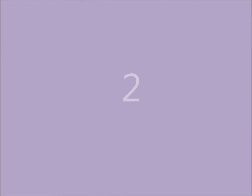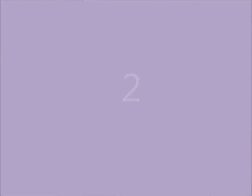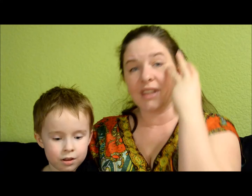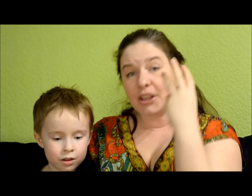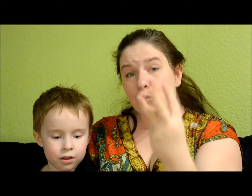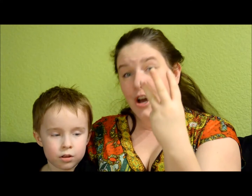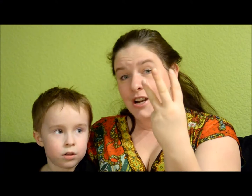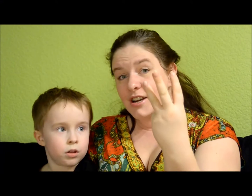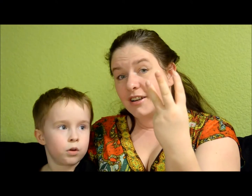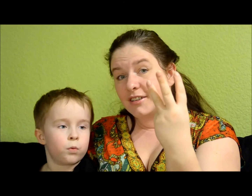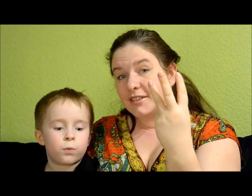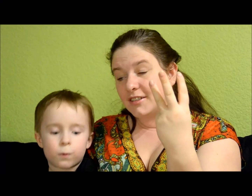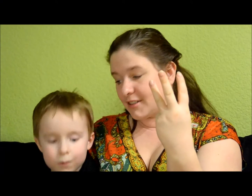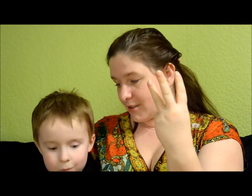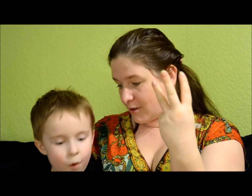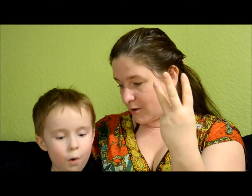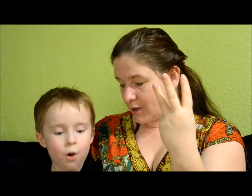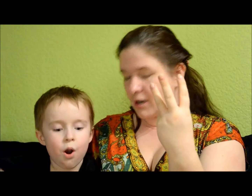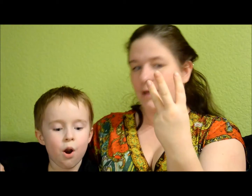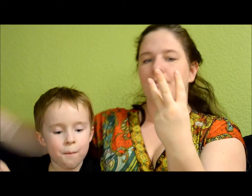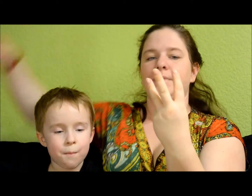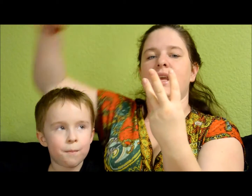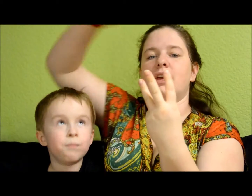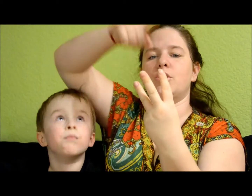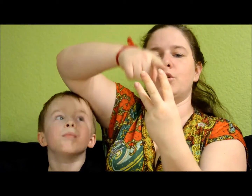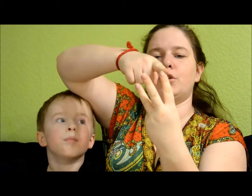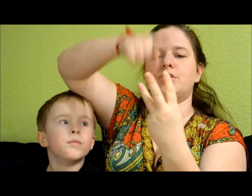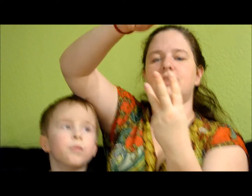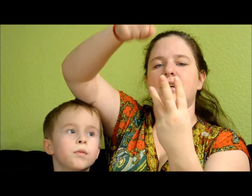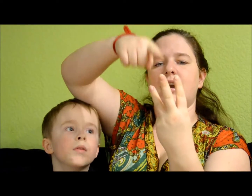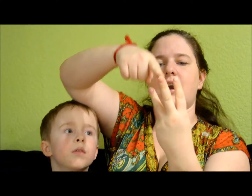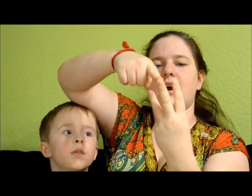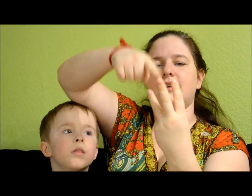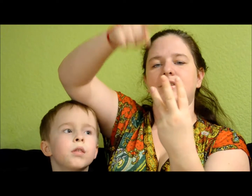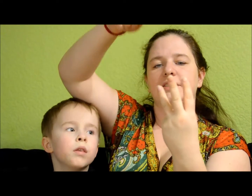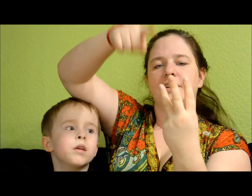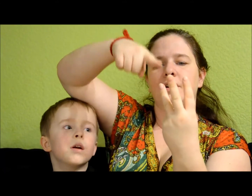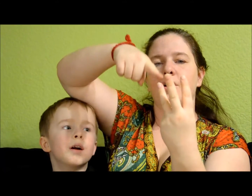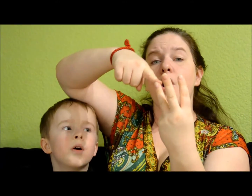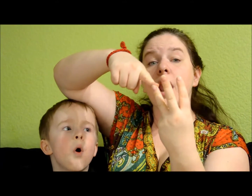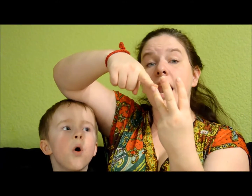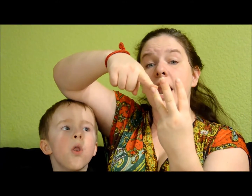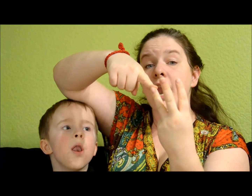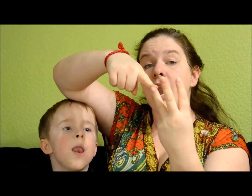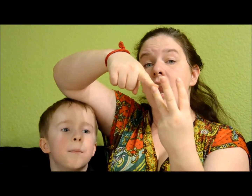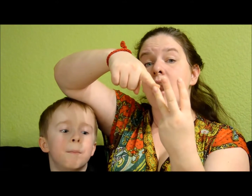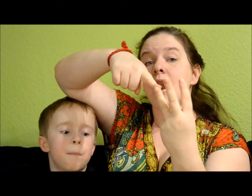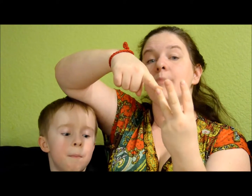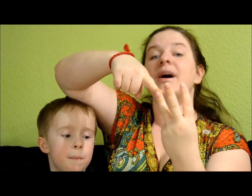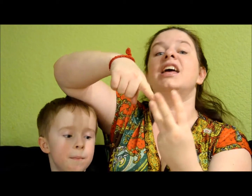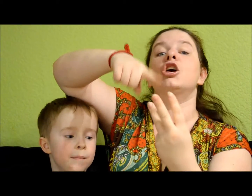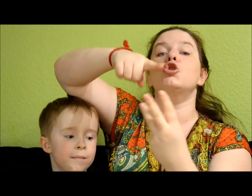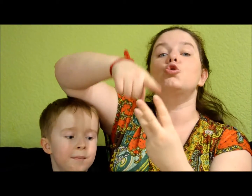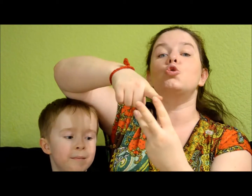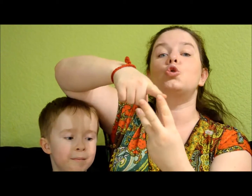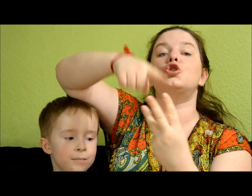Mitu on? Kolm! Üks! Kaks! Kolm! Üks!